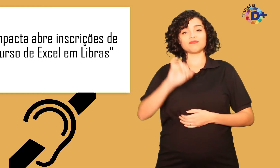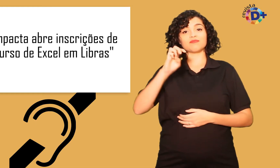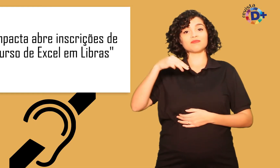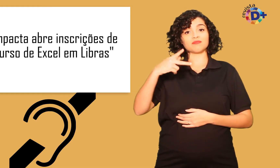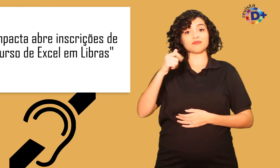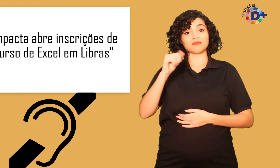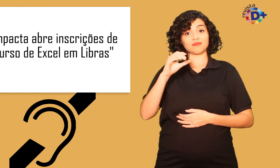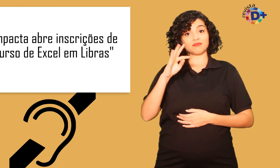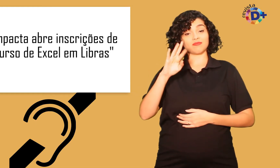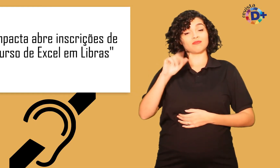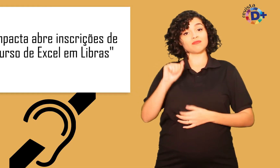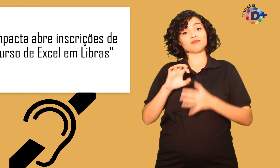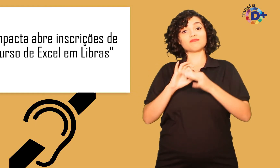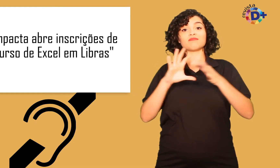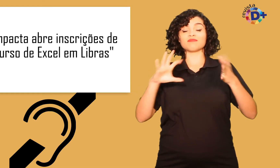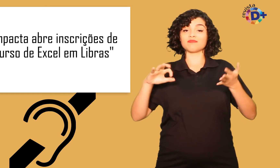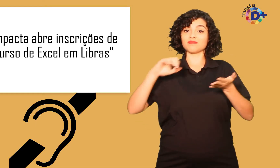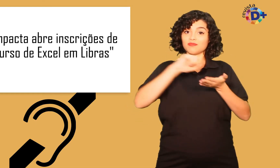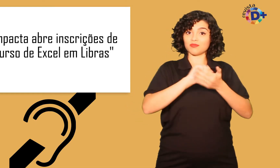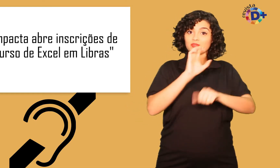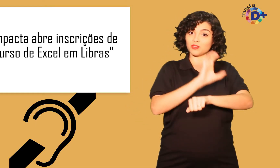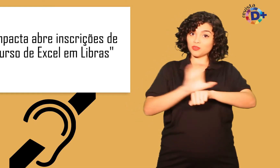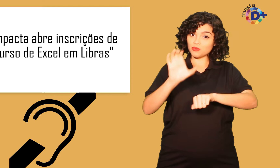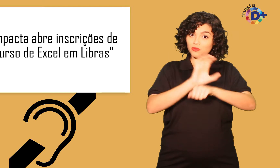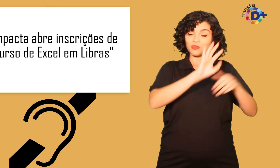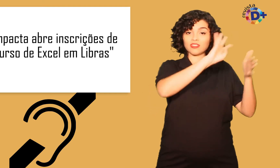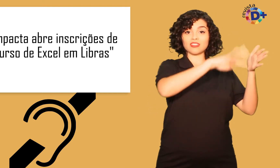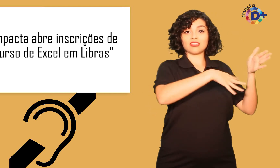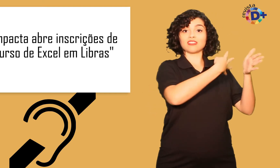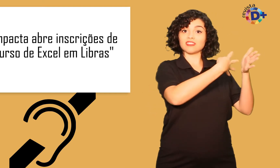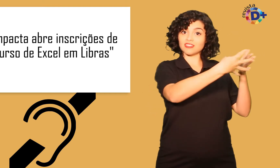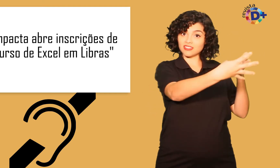Impacta abre inscrições de curso de Excel em Libras.